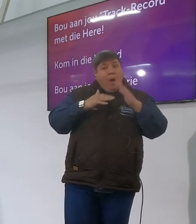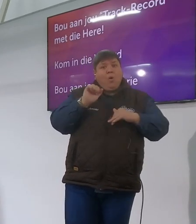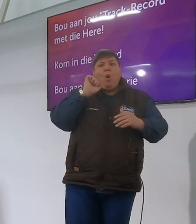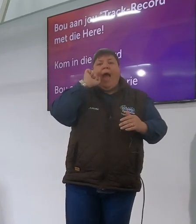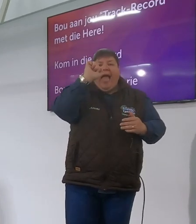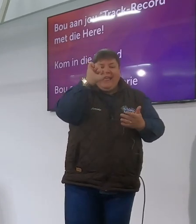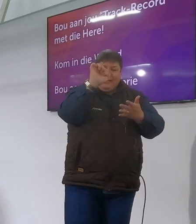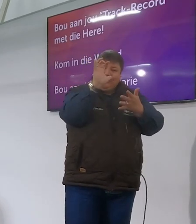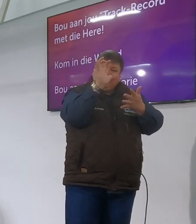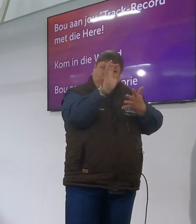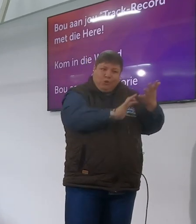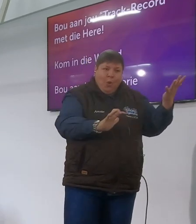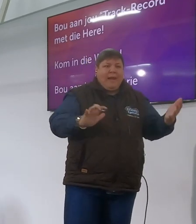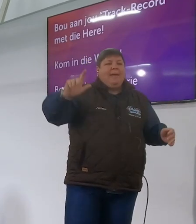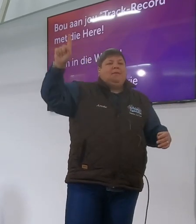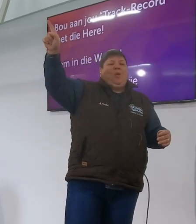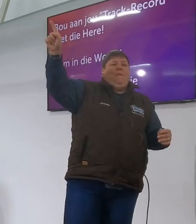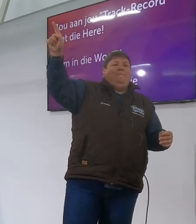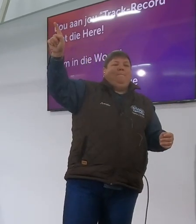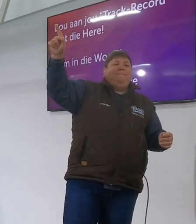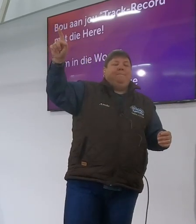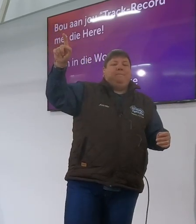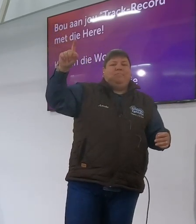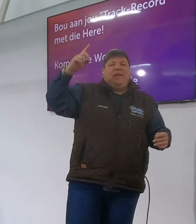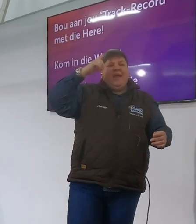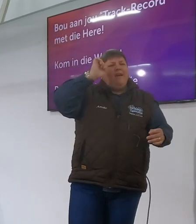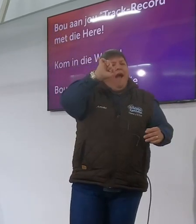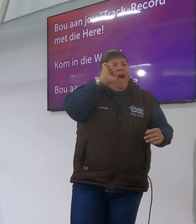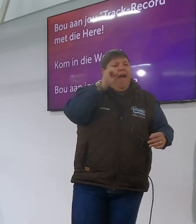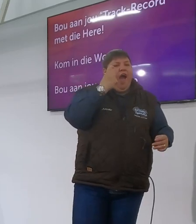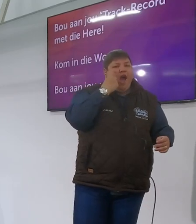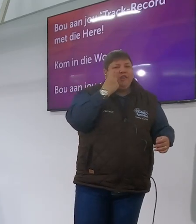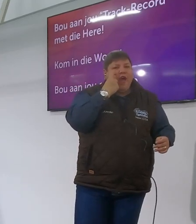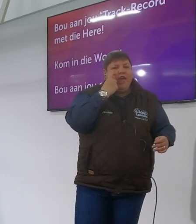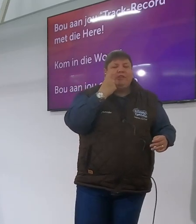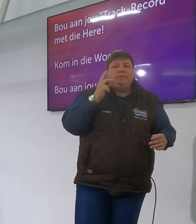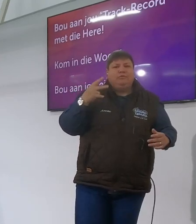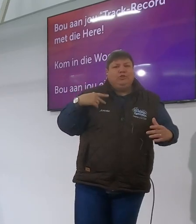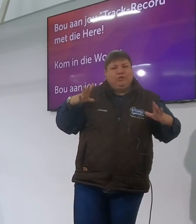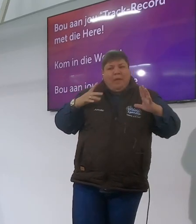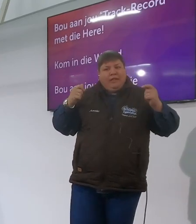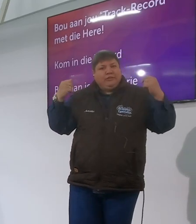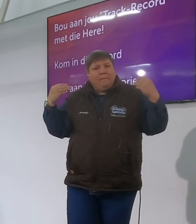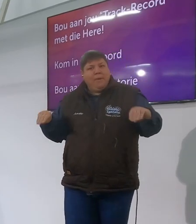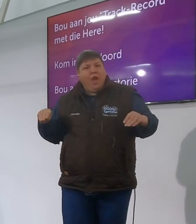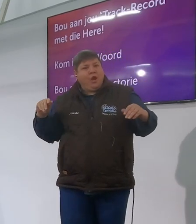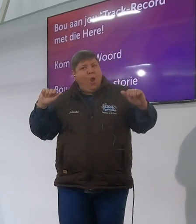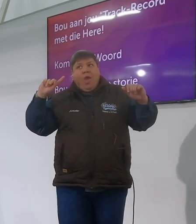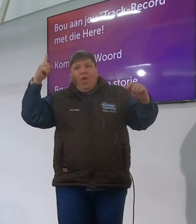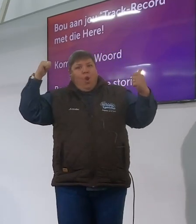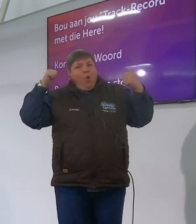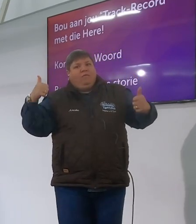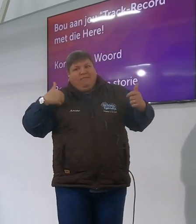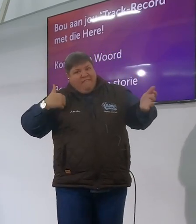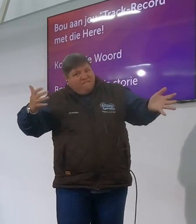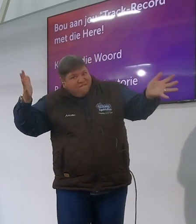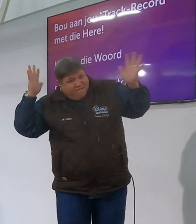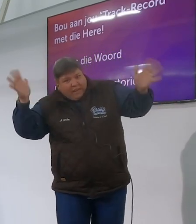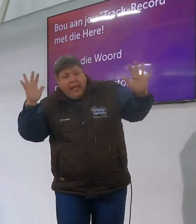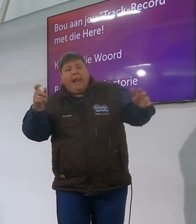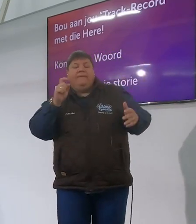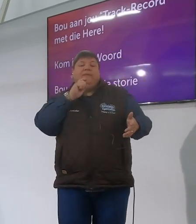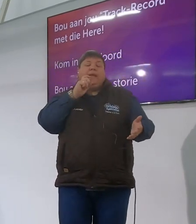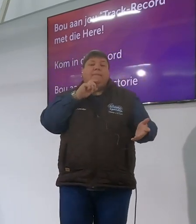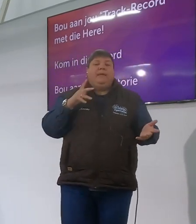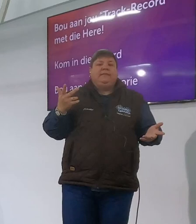story bouw jou eie story saam met die heren begin jou eie getuin wanneer ek en jy ernstig is oor gebek en ons is ernstig oor die woord van die